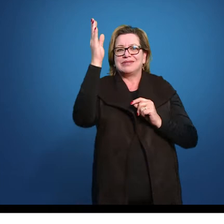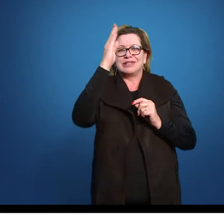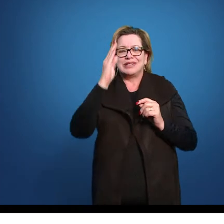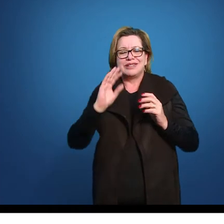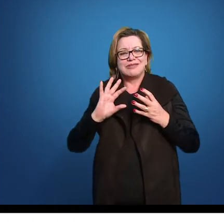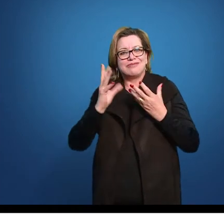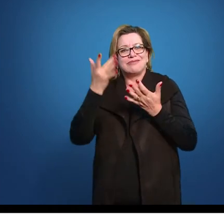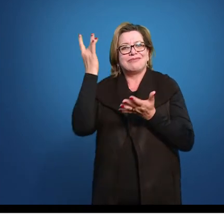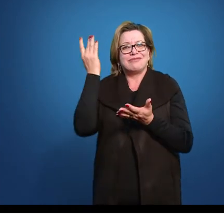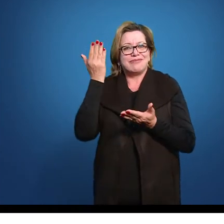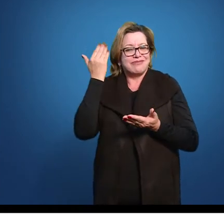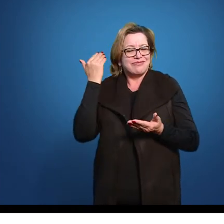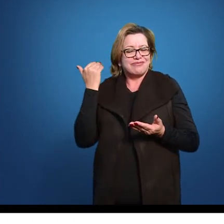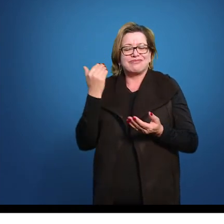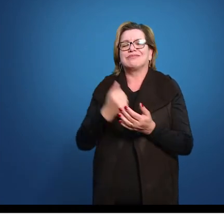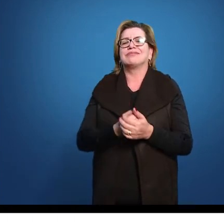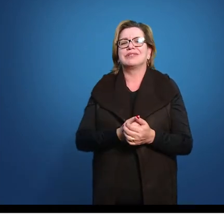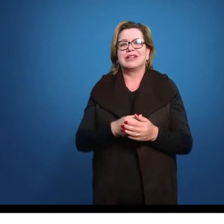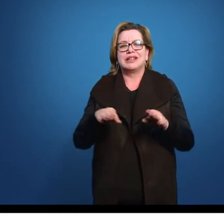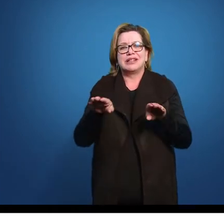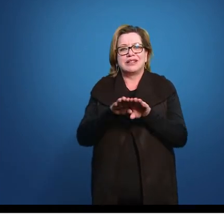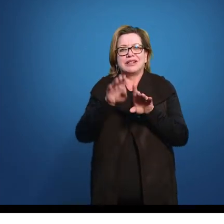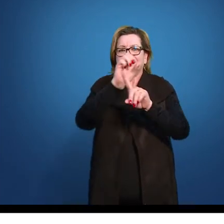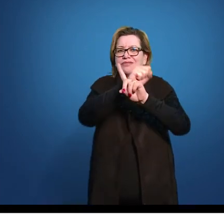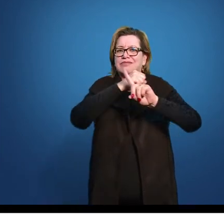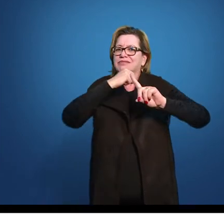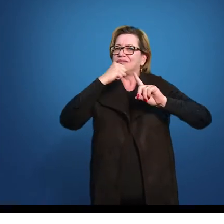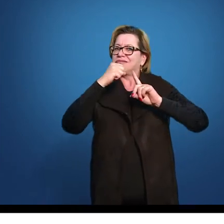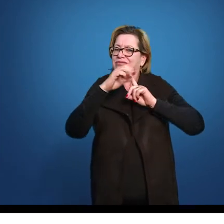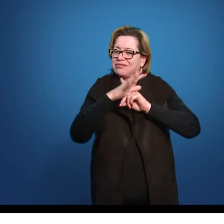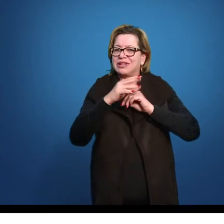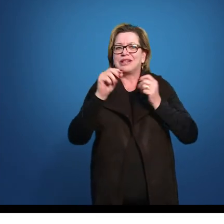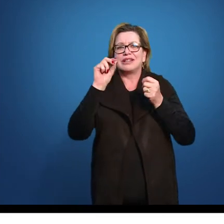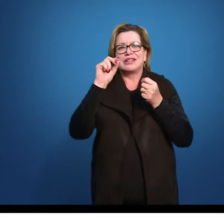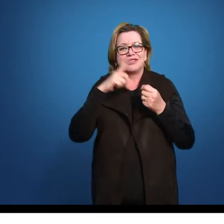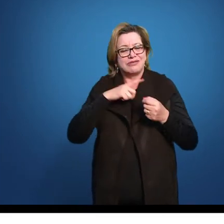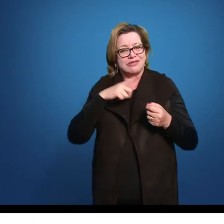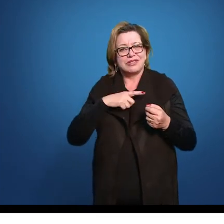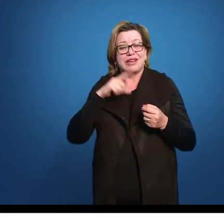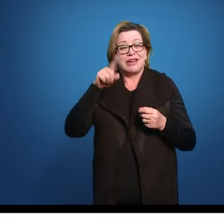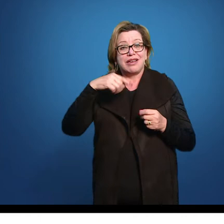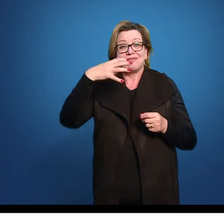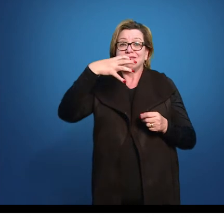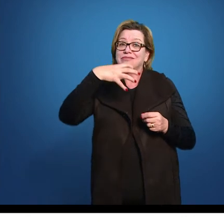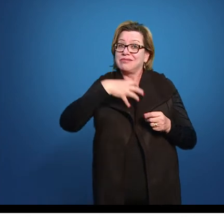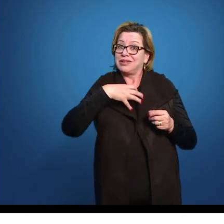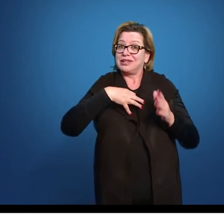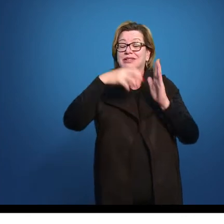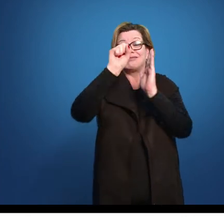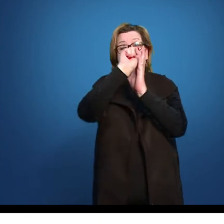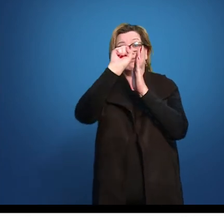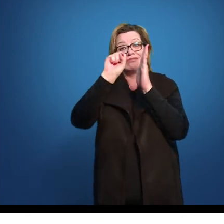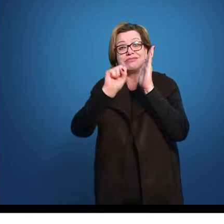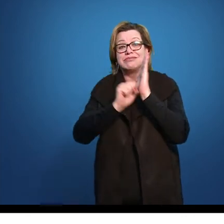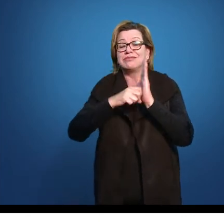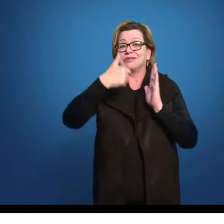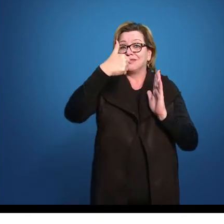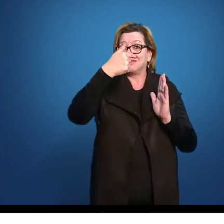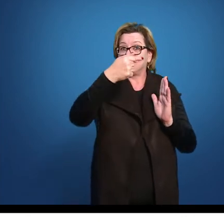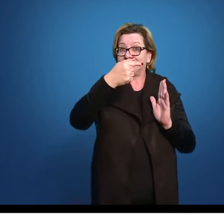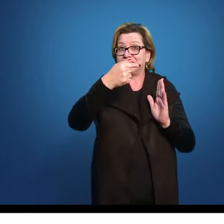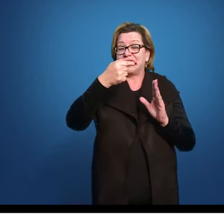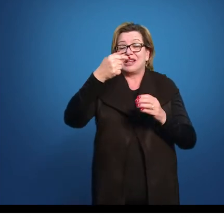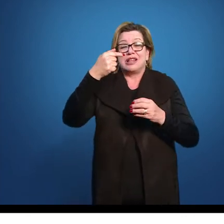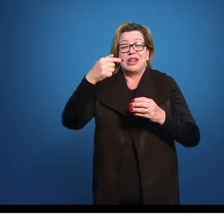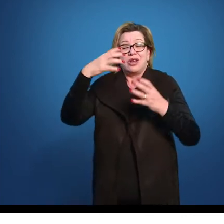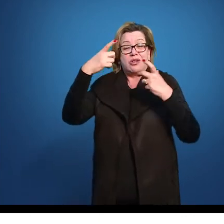E a sociedade em que essa literatura é produzida É basicamente a Bahia No século XVII Uma Bahia muito pobre